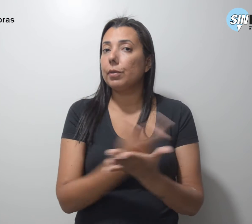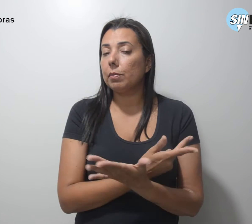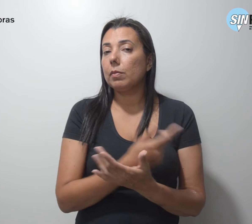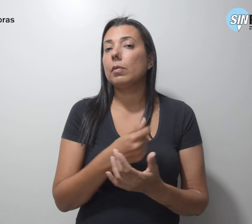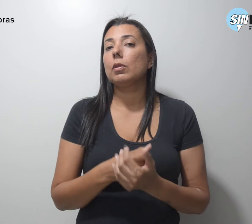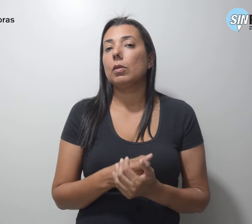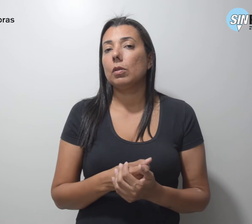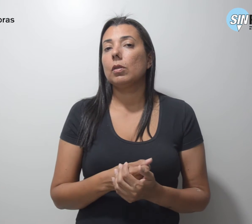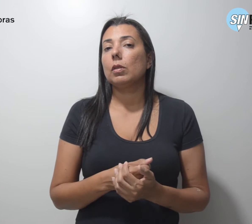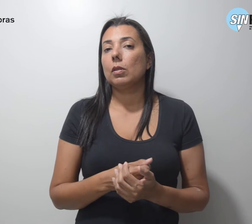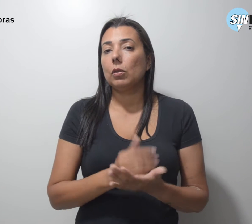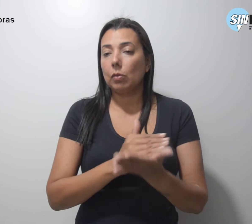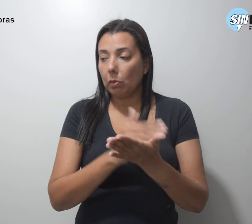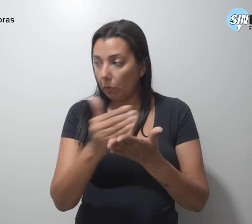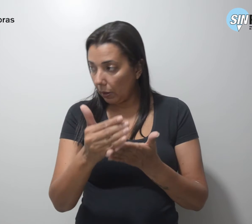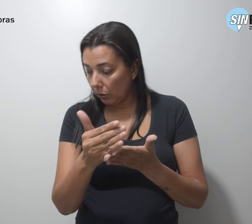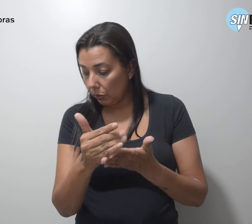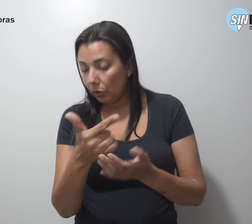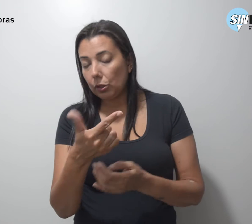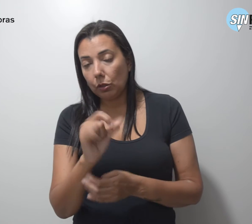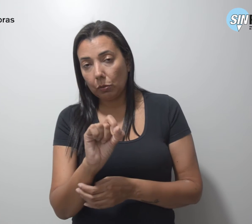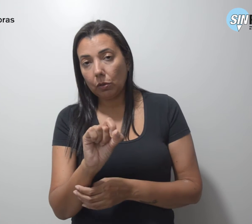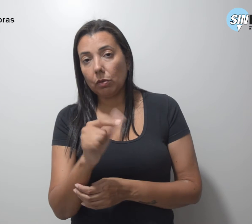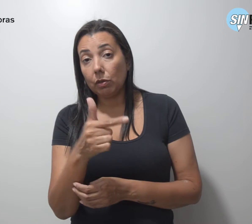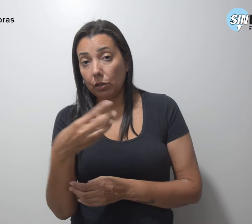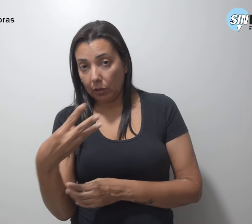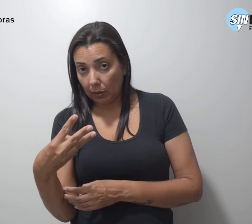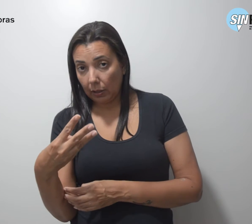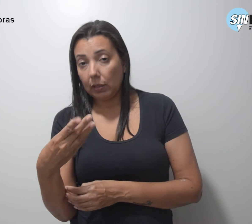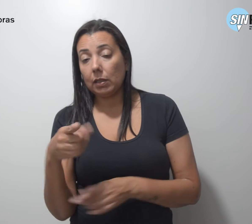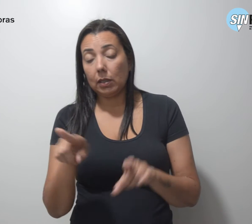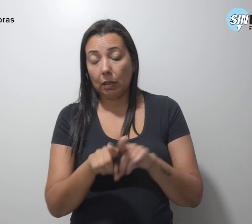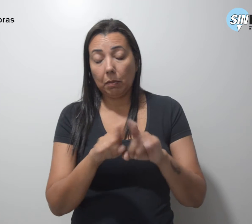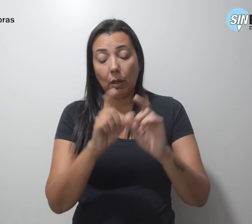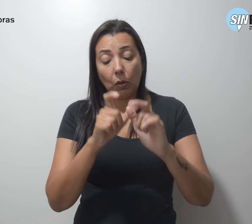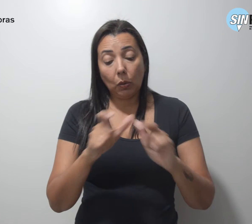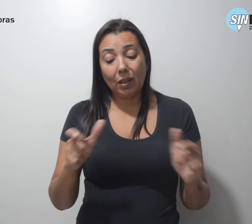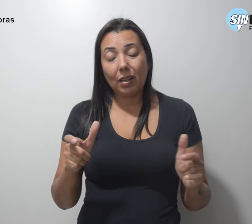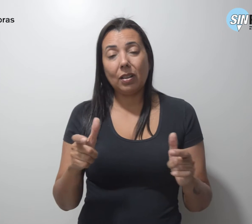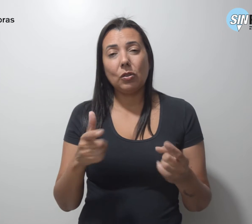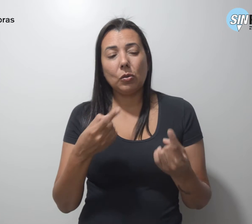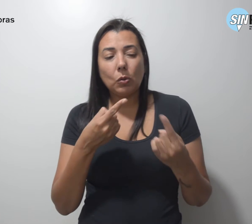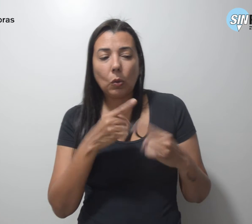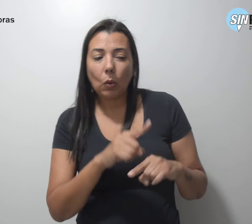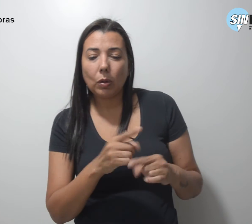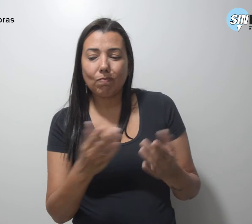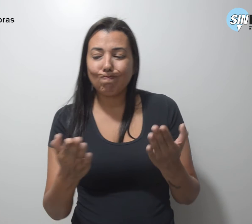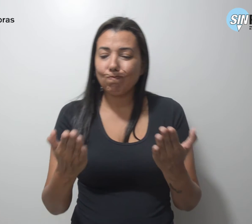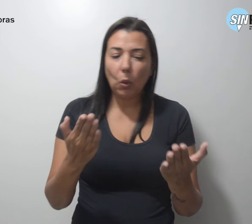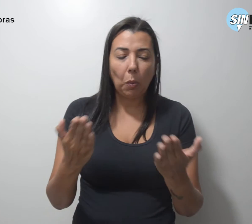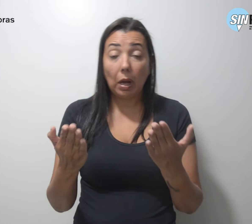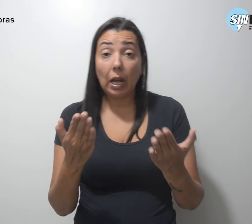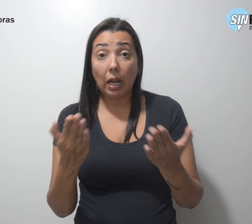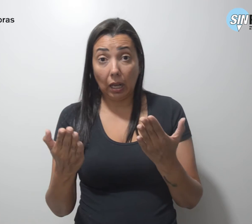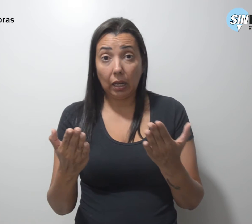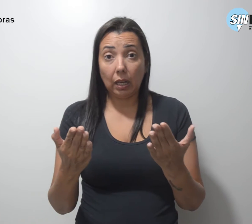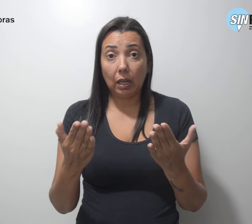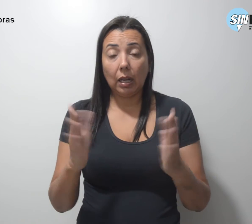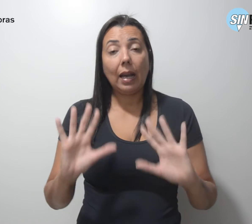deste início de 2023 e o grande contraste entre eles A festa da posse de